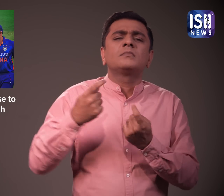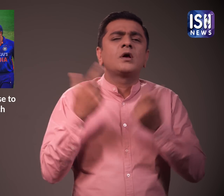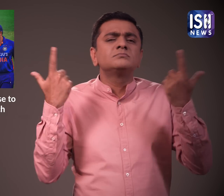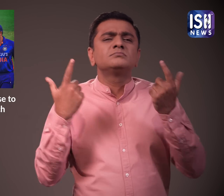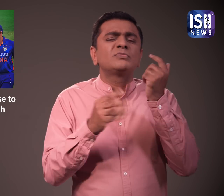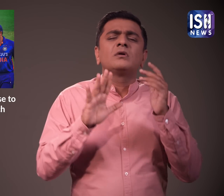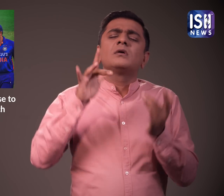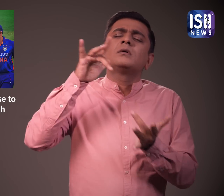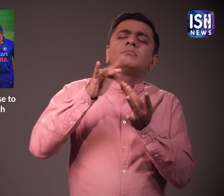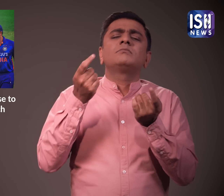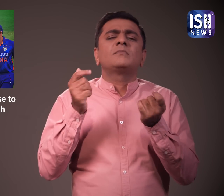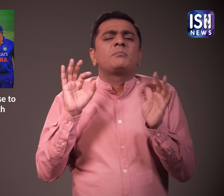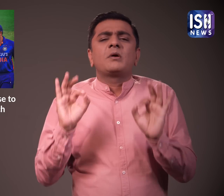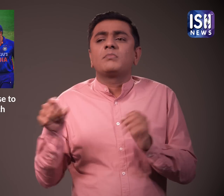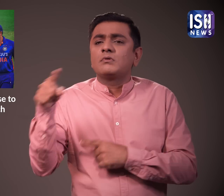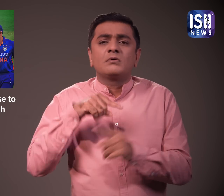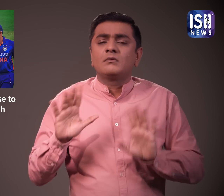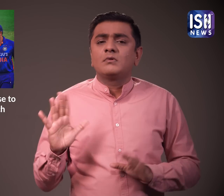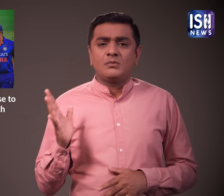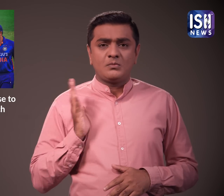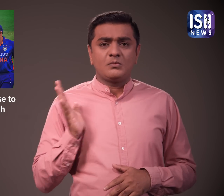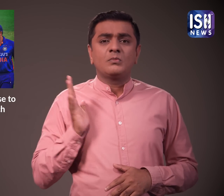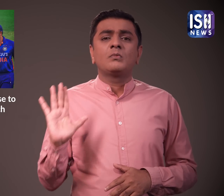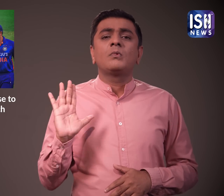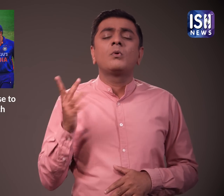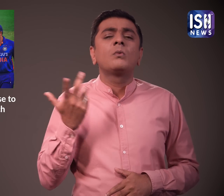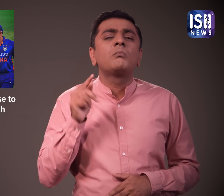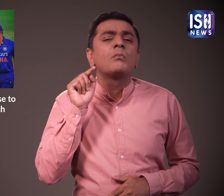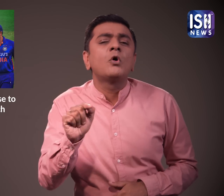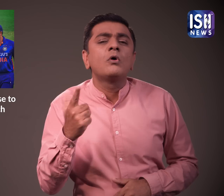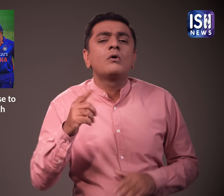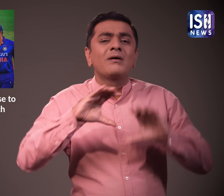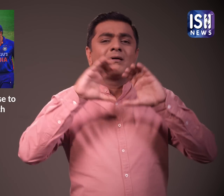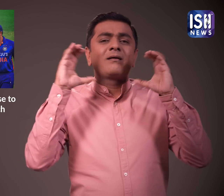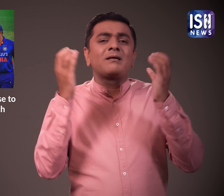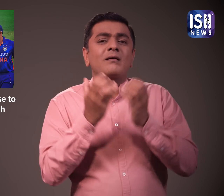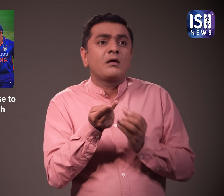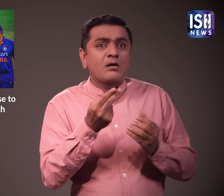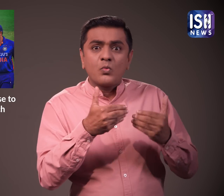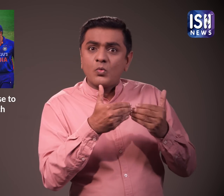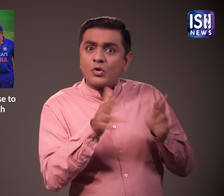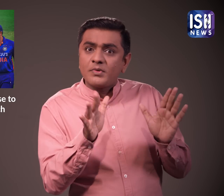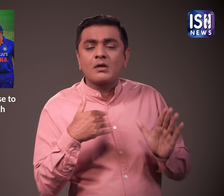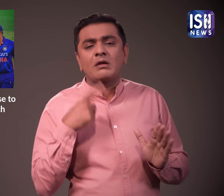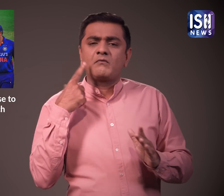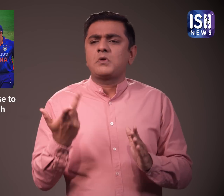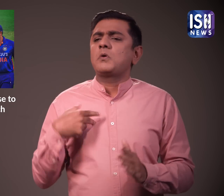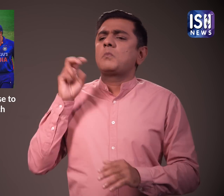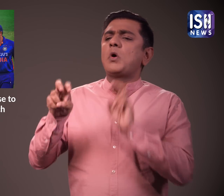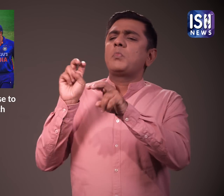मध्यमवर्ग्य प्रसंचक आम तोर पर मैच टिक्टो की उपलबता का आधार पर अंतिन शर्ण में नेड़ने लेते है अगर